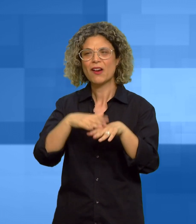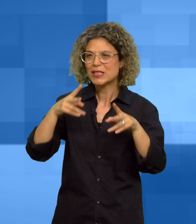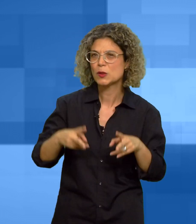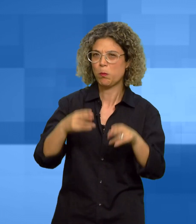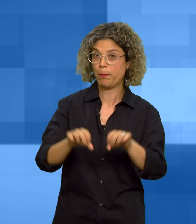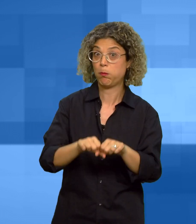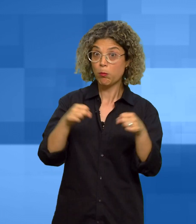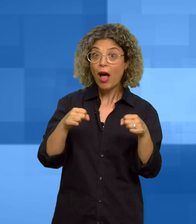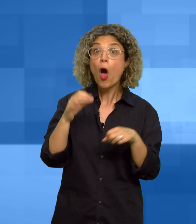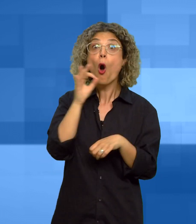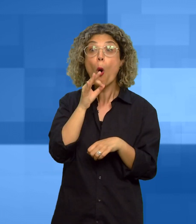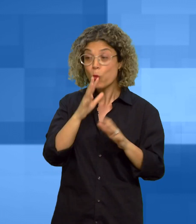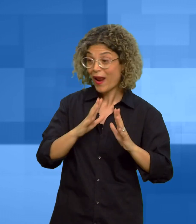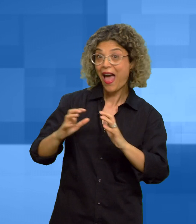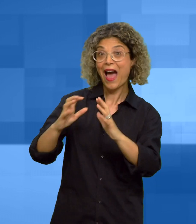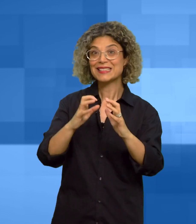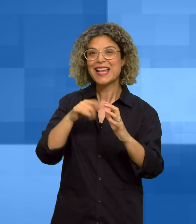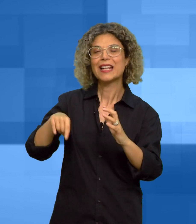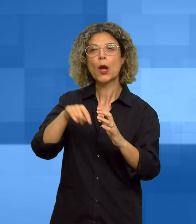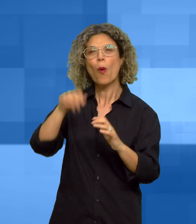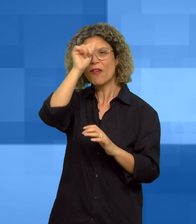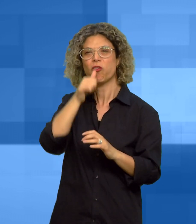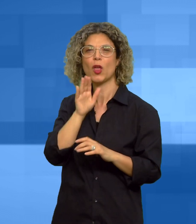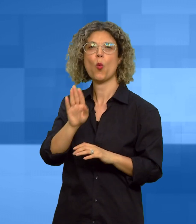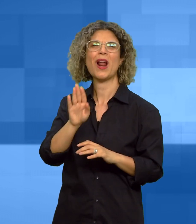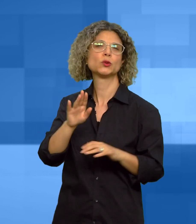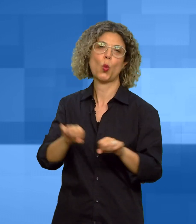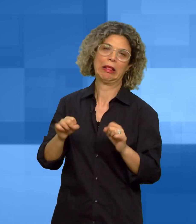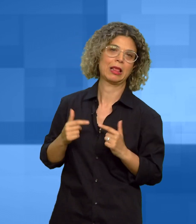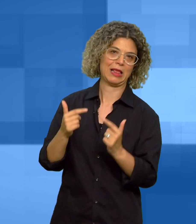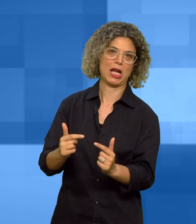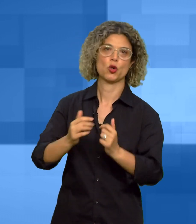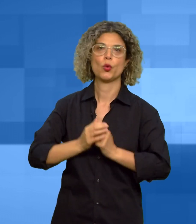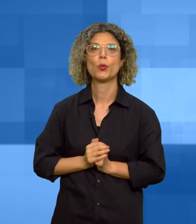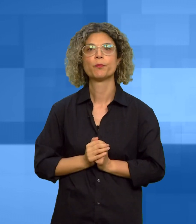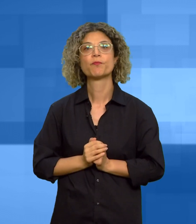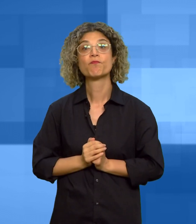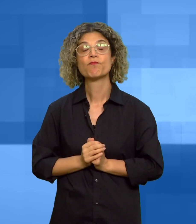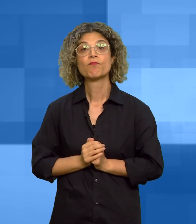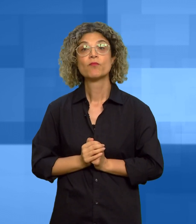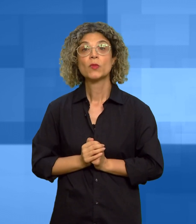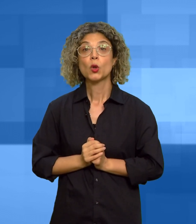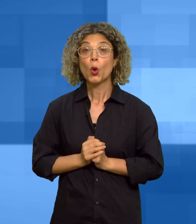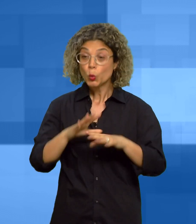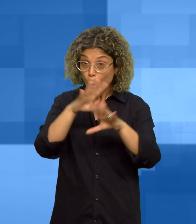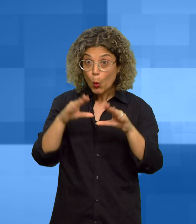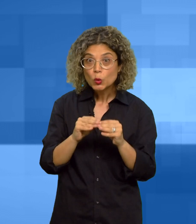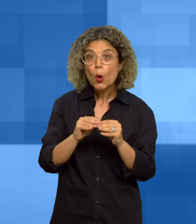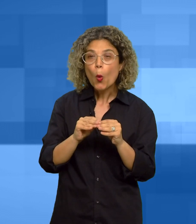interruzioni di servizio o di impatti negativi sulla reputazione dell'impresa. È quanto